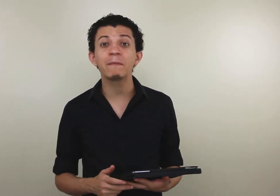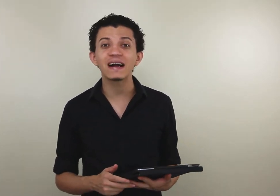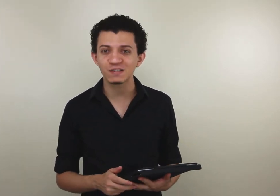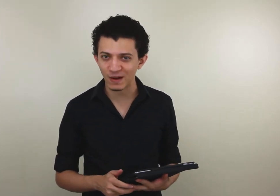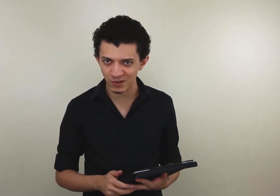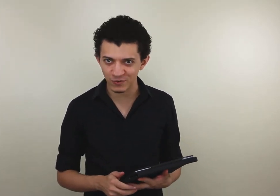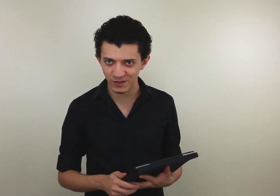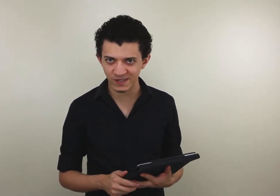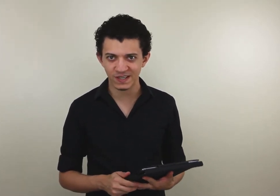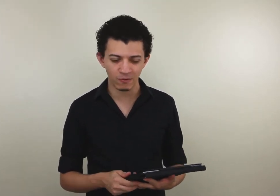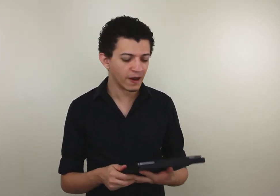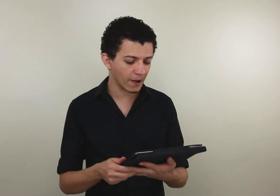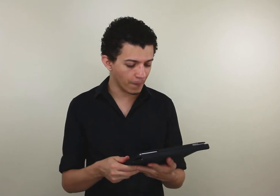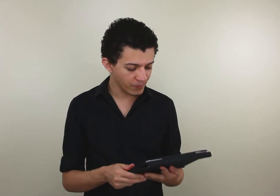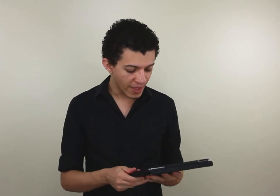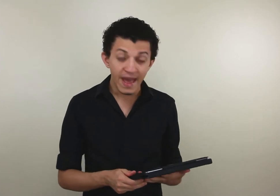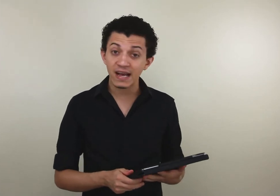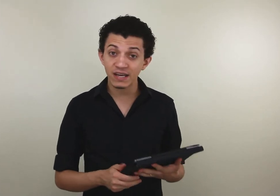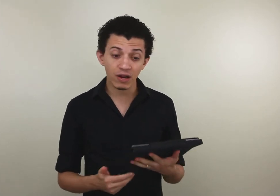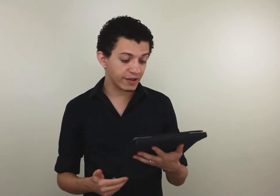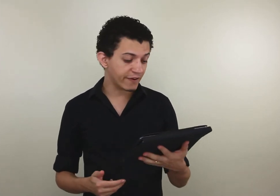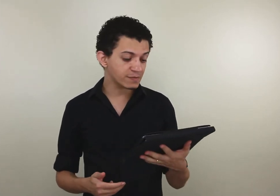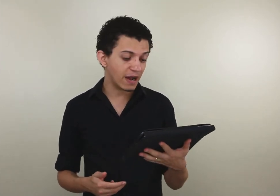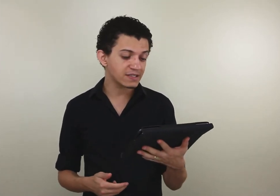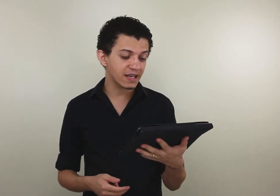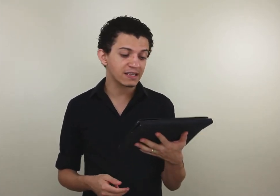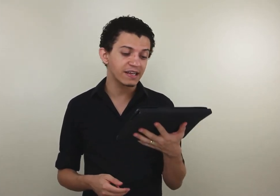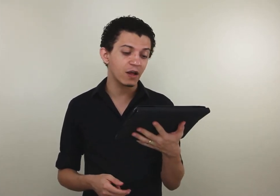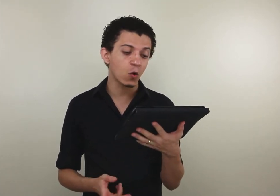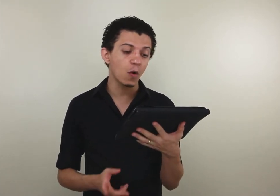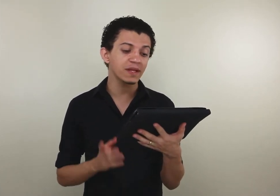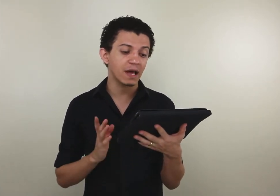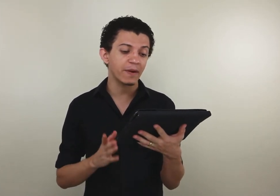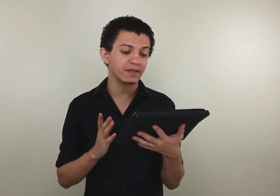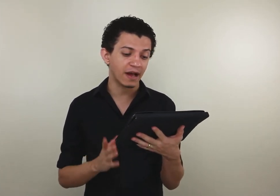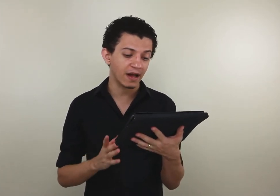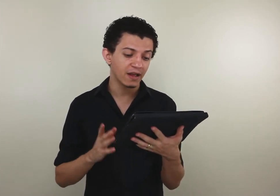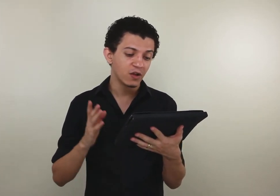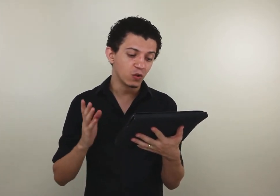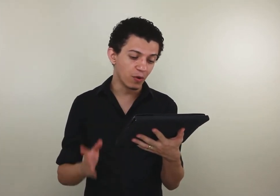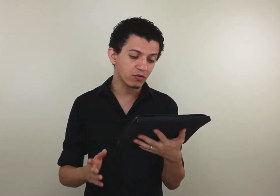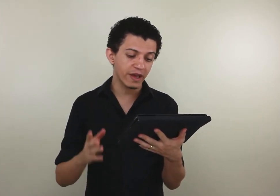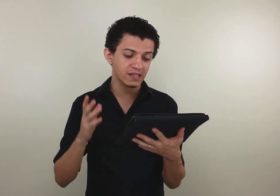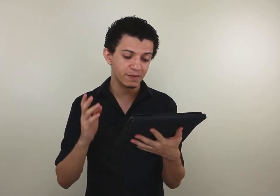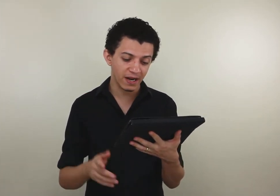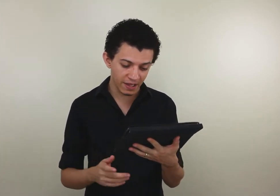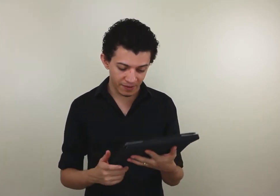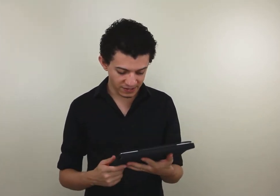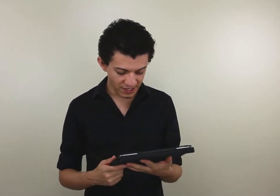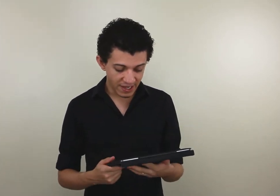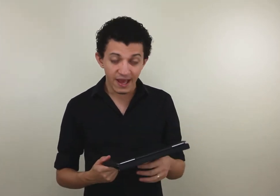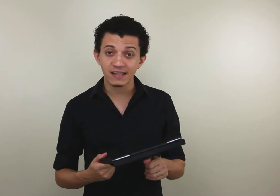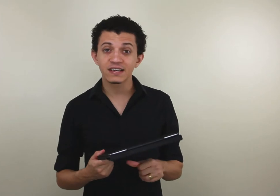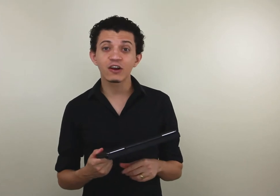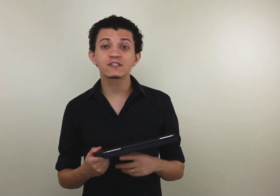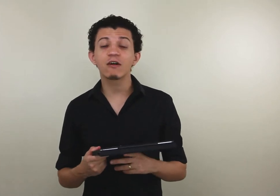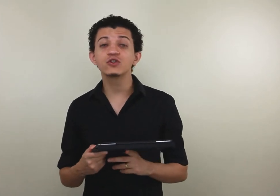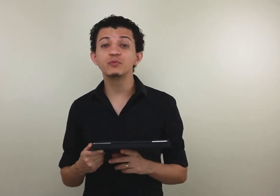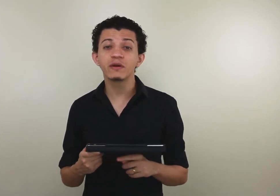participação de vocês aqui no canal. Essa aula aqui faz parte daquela série Como Interpretar do Português para Libras. Essa aqui é a nossa aula de número